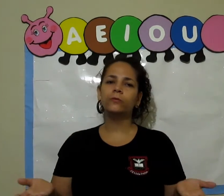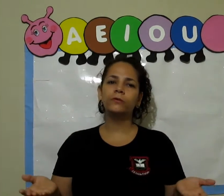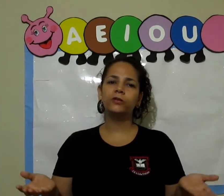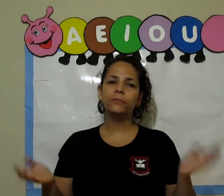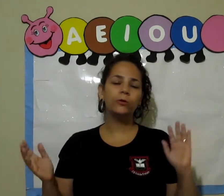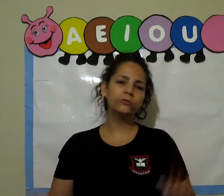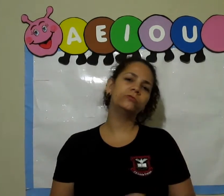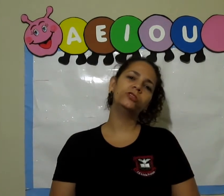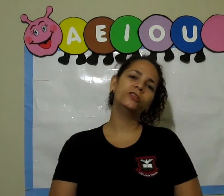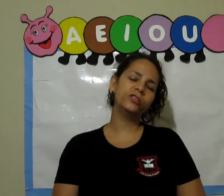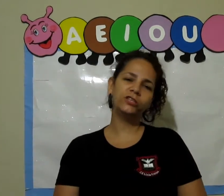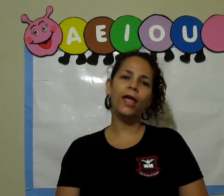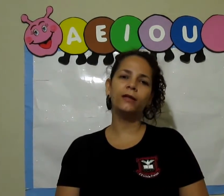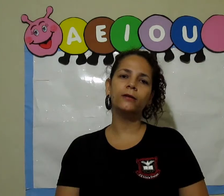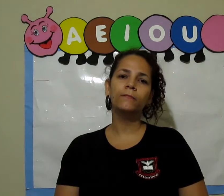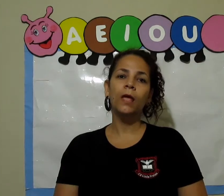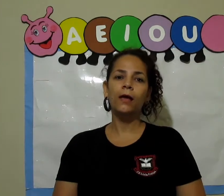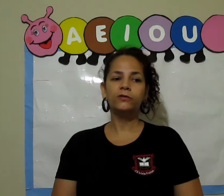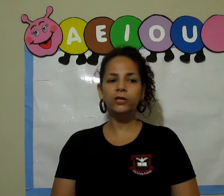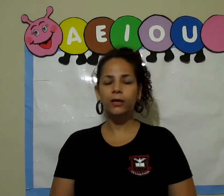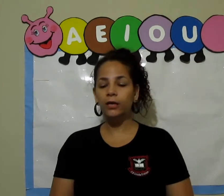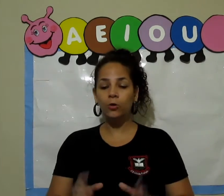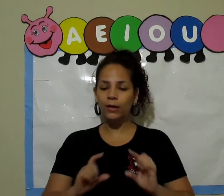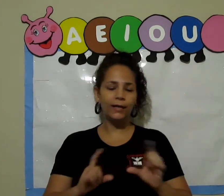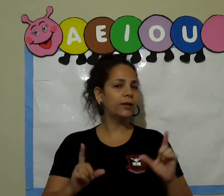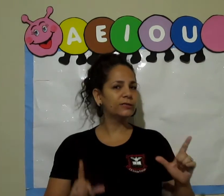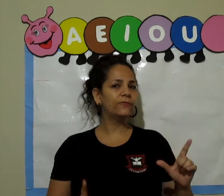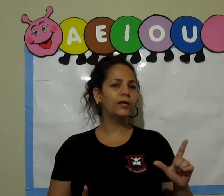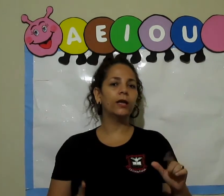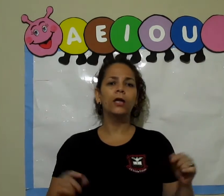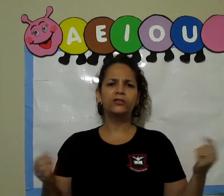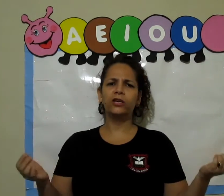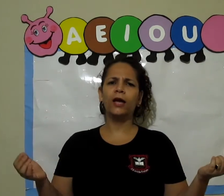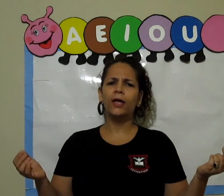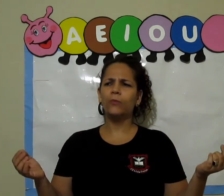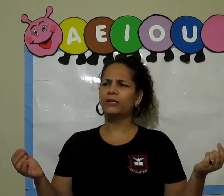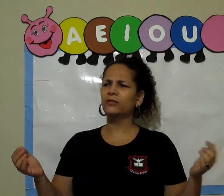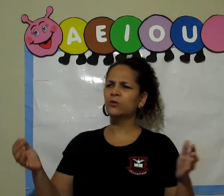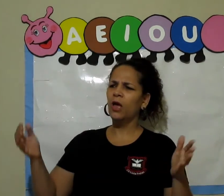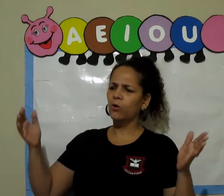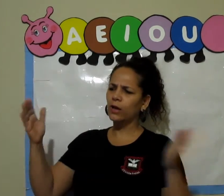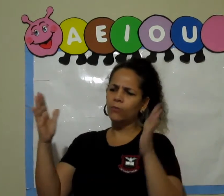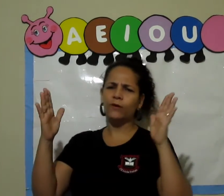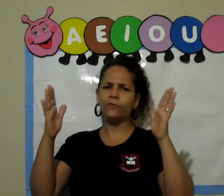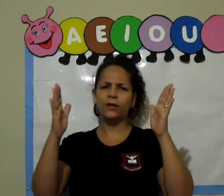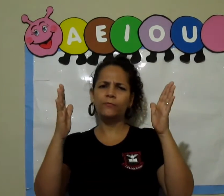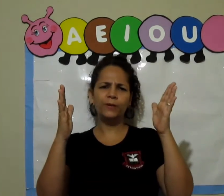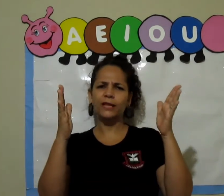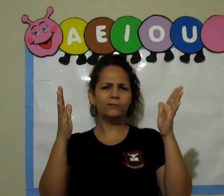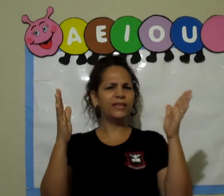produtos de gilene e colar na nossa folhinha. Tia, eu preciso colar um pedaço desse